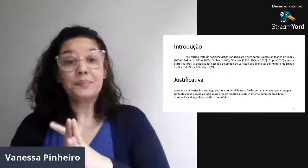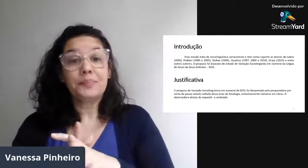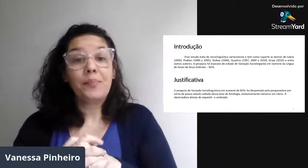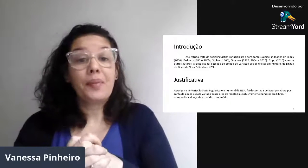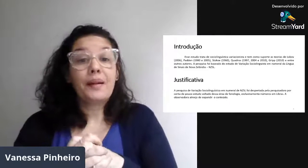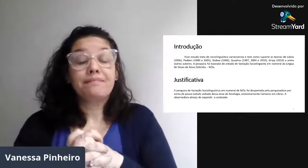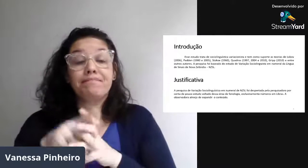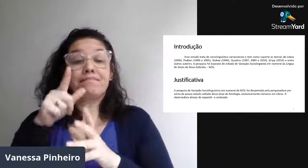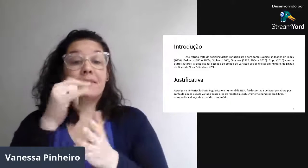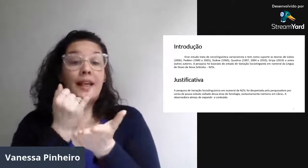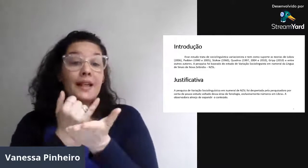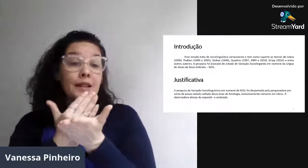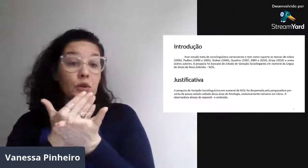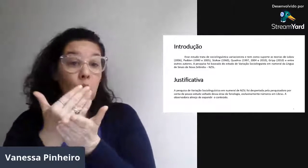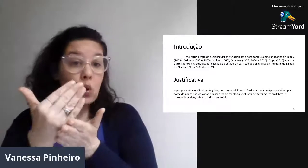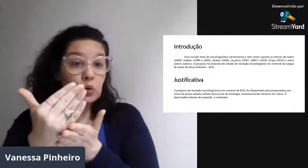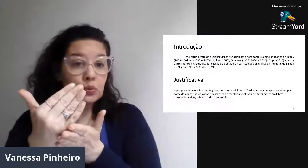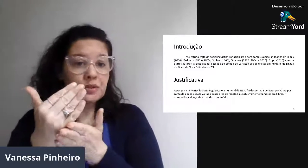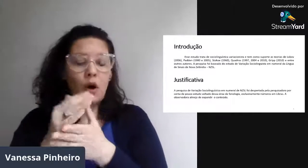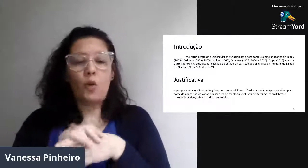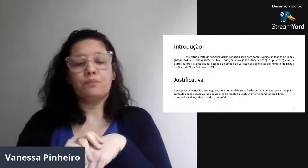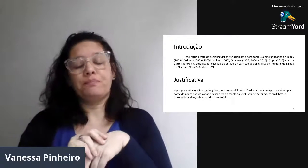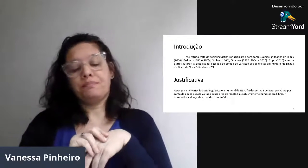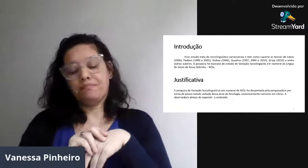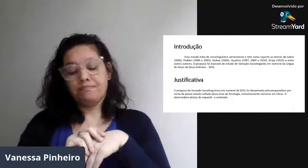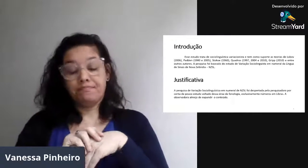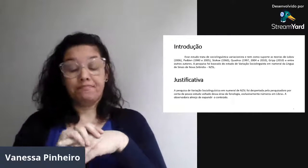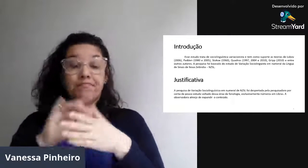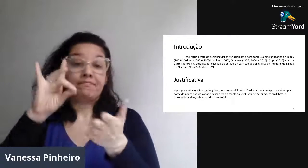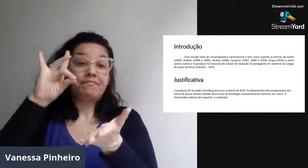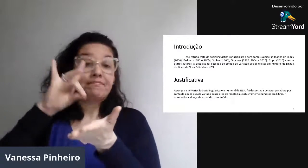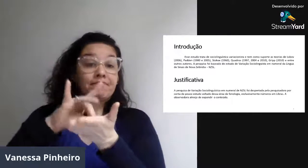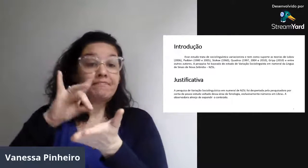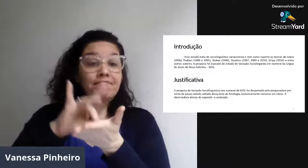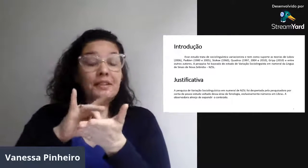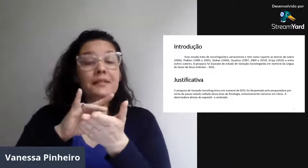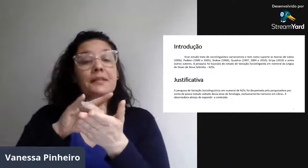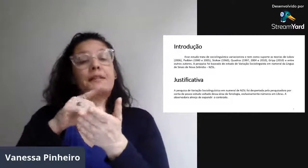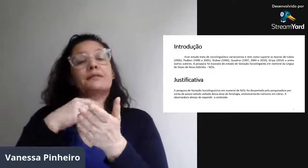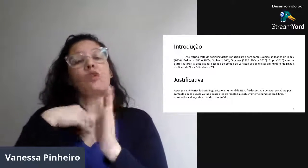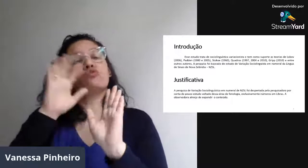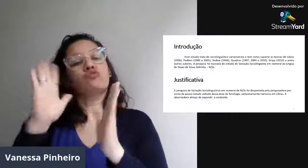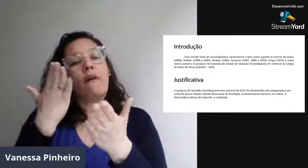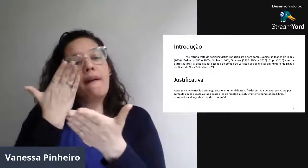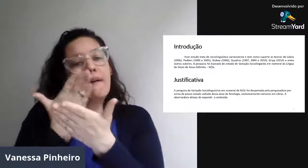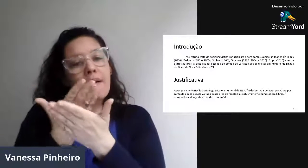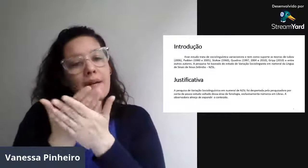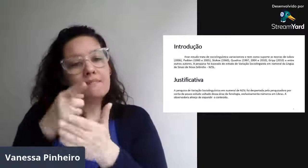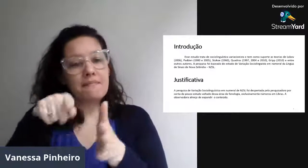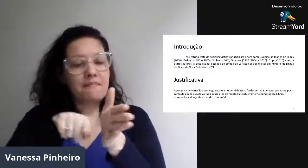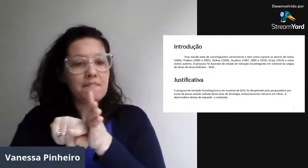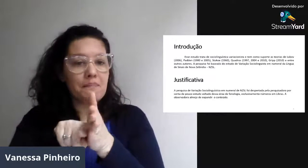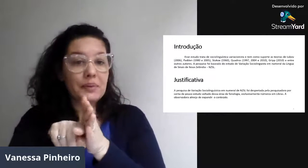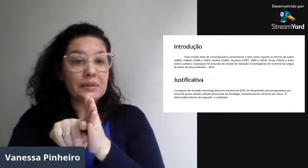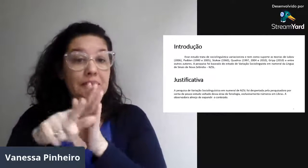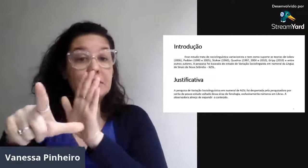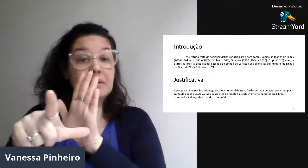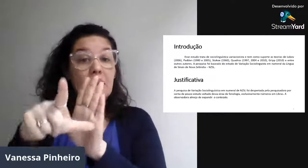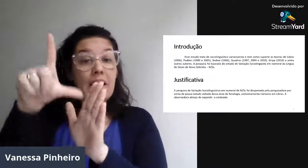Então, na introdução, na verdade, eu já havia